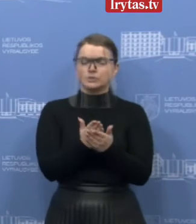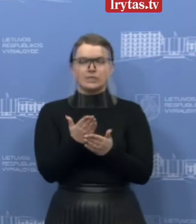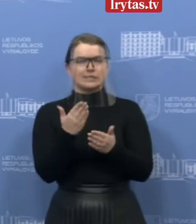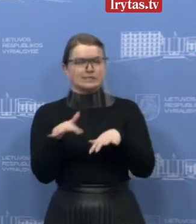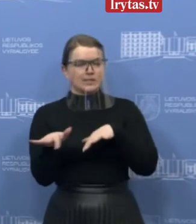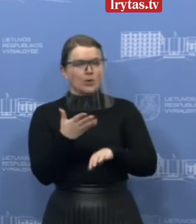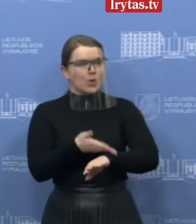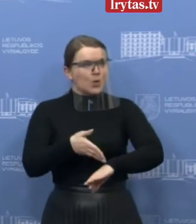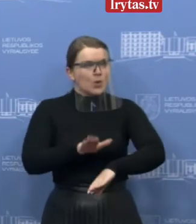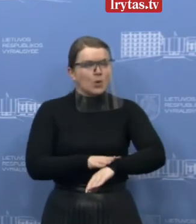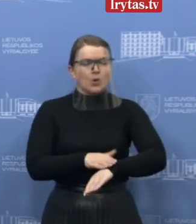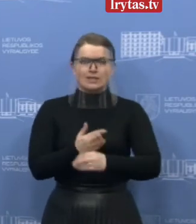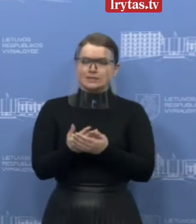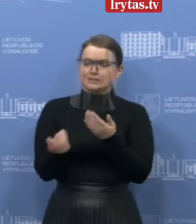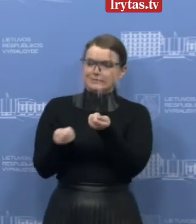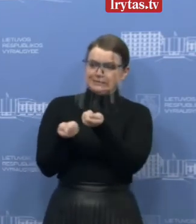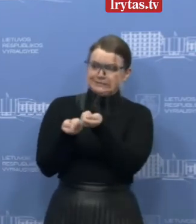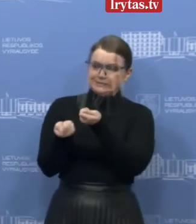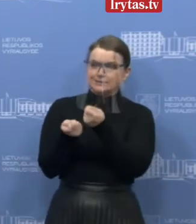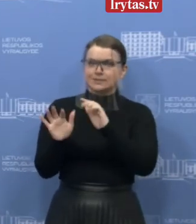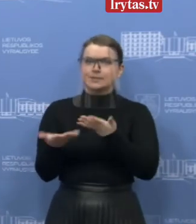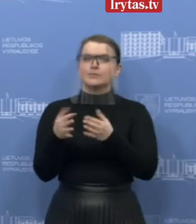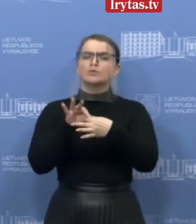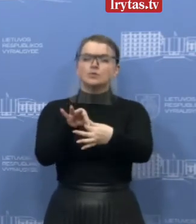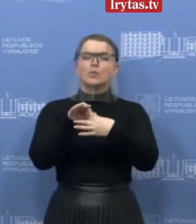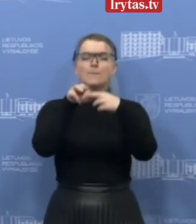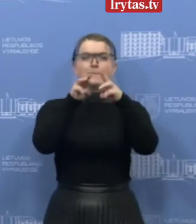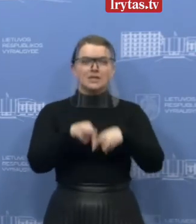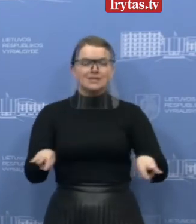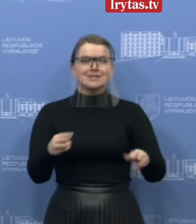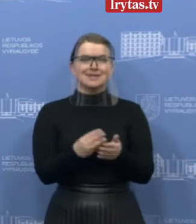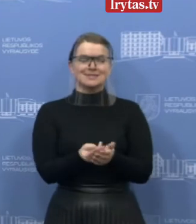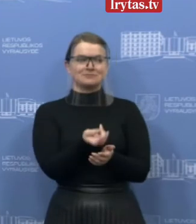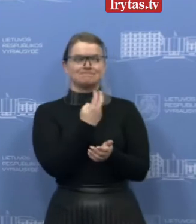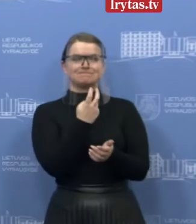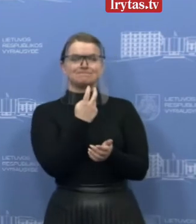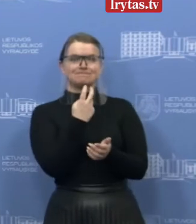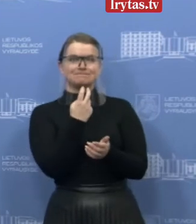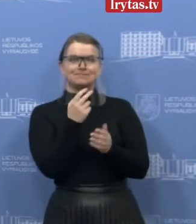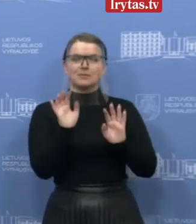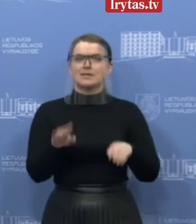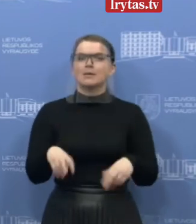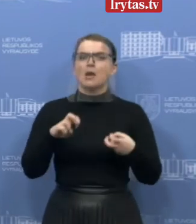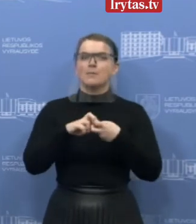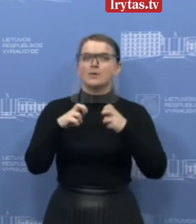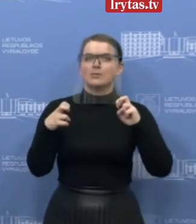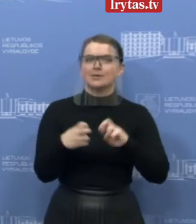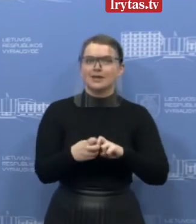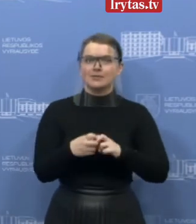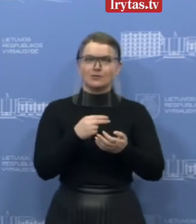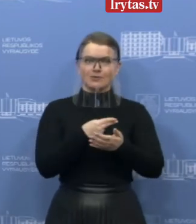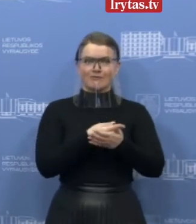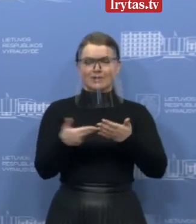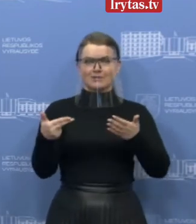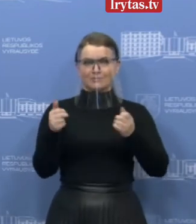operacijų. Čia kartais su susiekimo ministerija pajokaujam, kad kartu galėtume jau ir steigti probleminių kelionės sprendimų